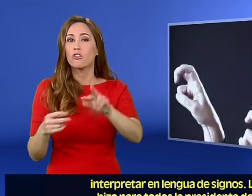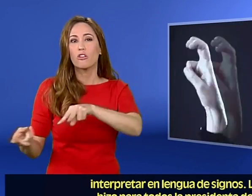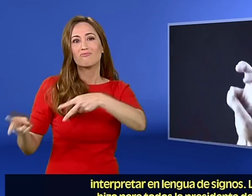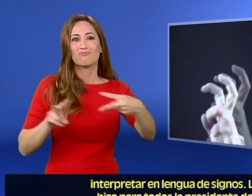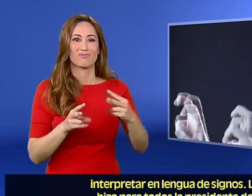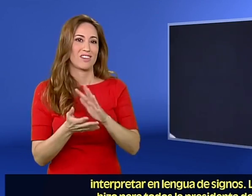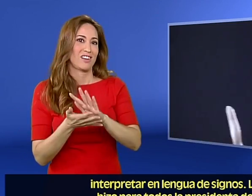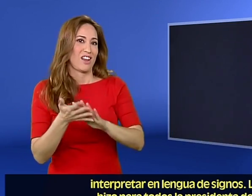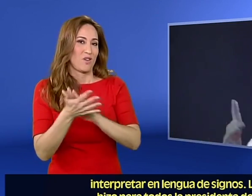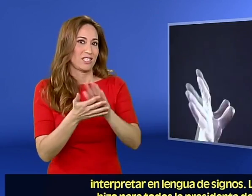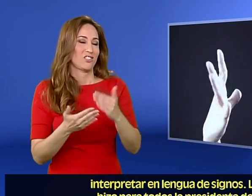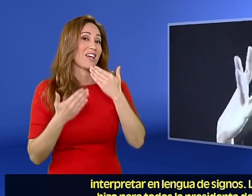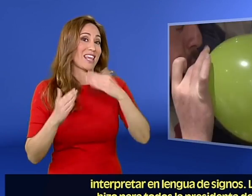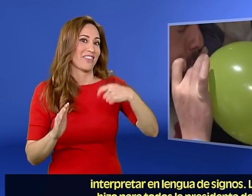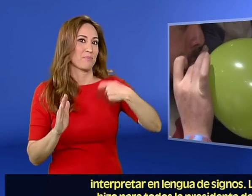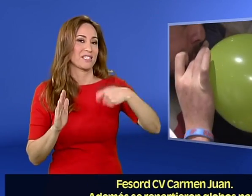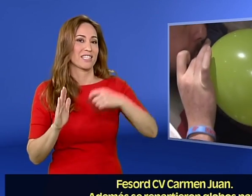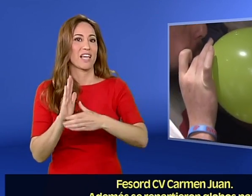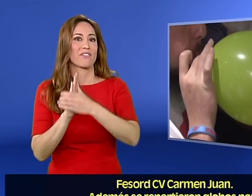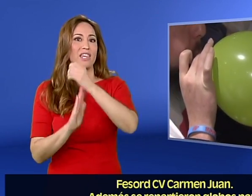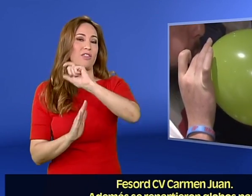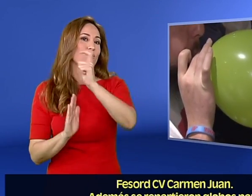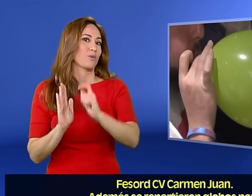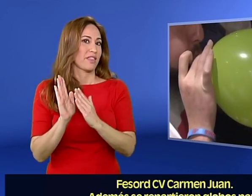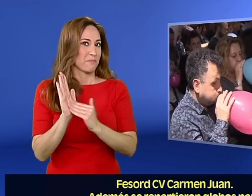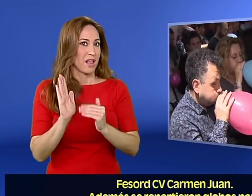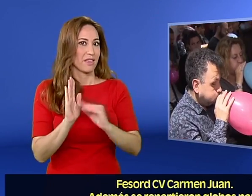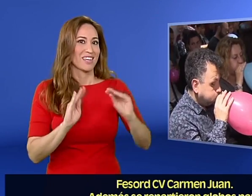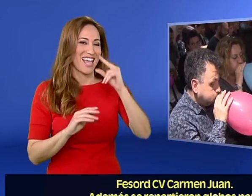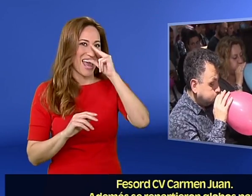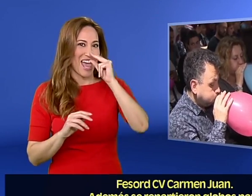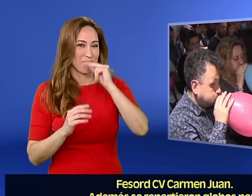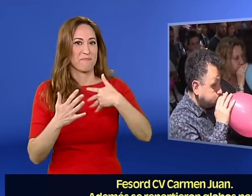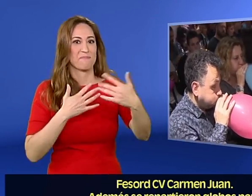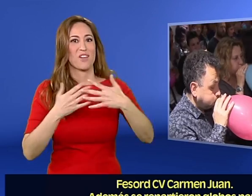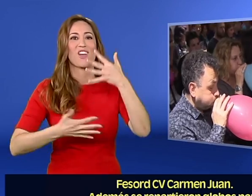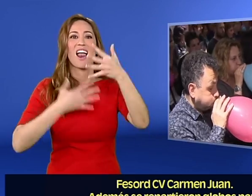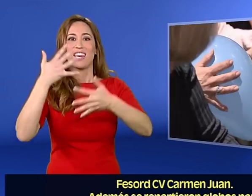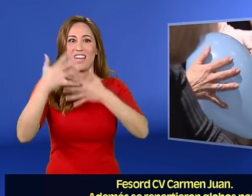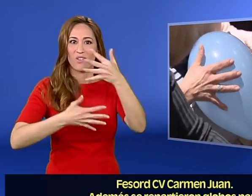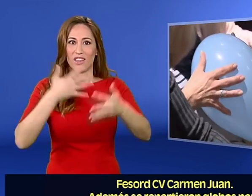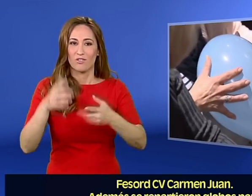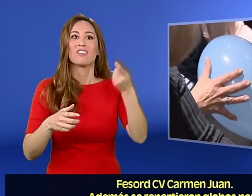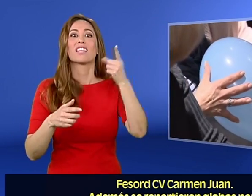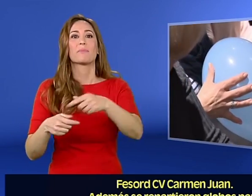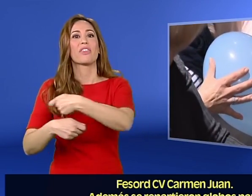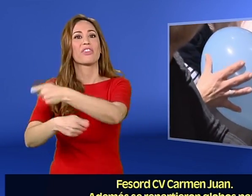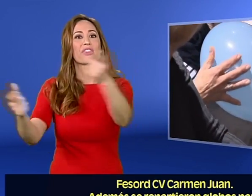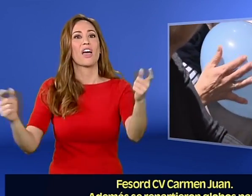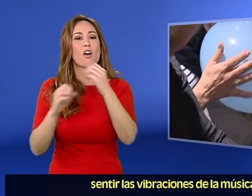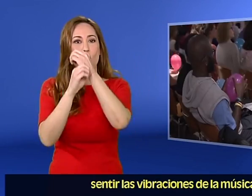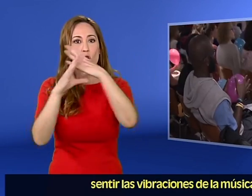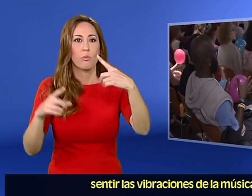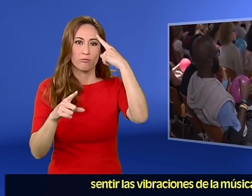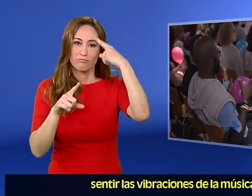Lo hizo para todos la presidenta de FESOR, Comunidad Valenciana, Carmen Juan. Además, se repartieron globos para